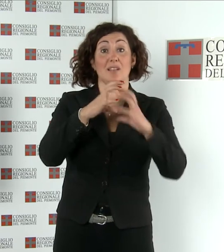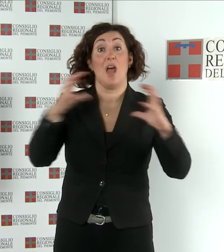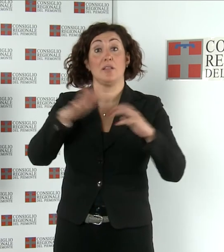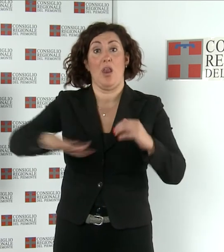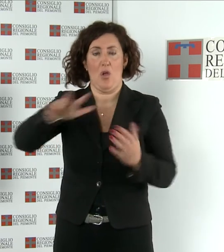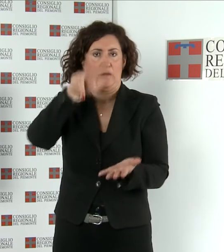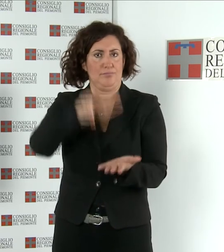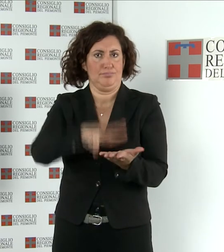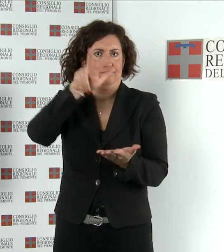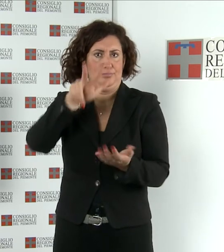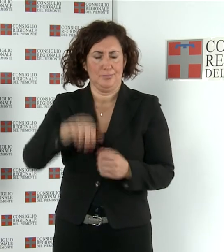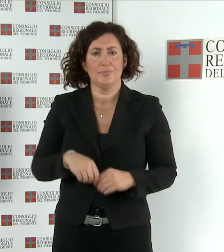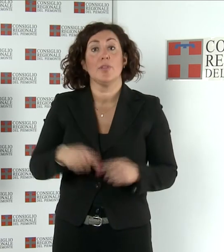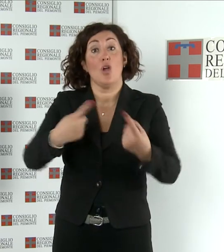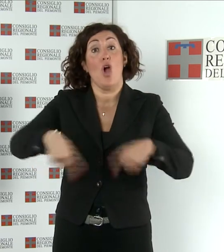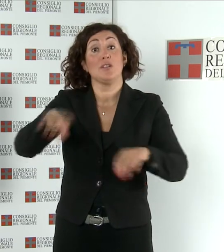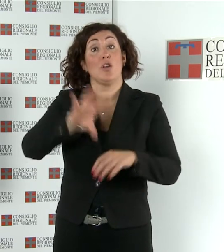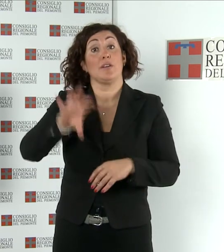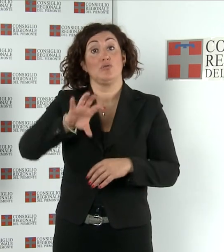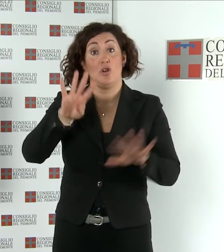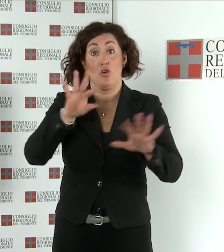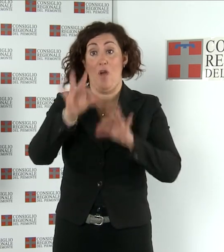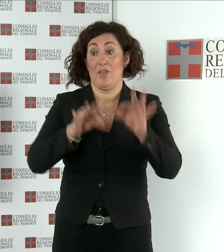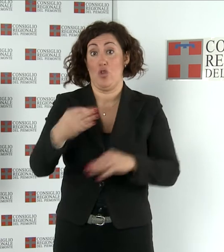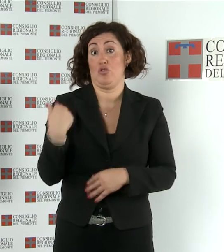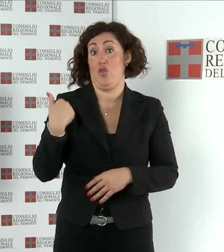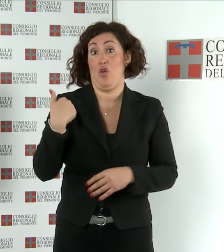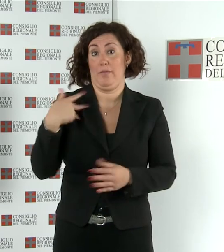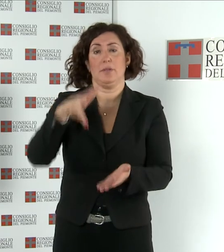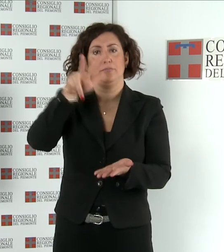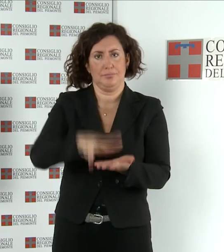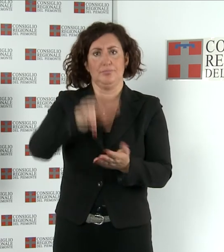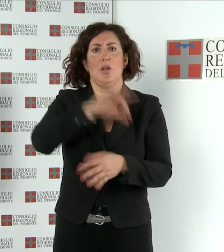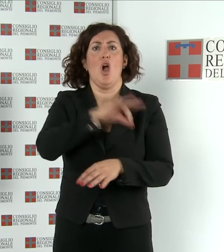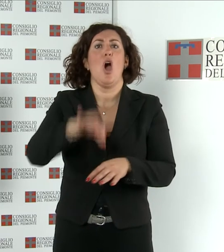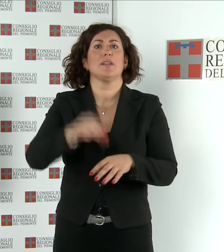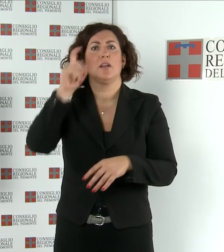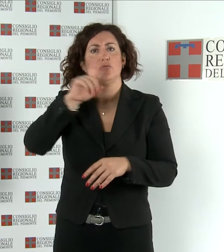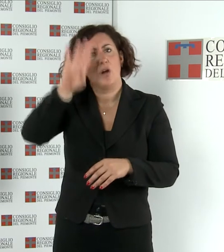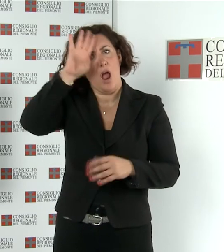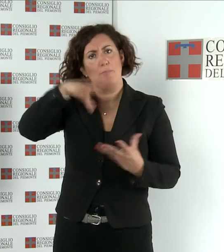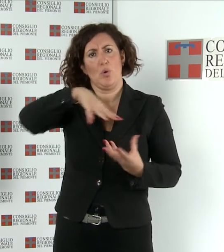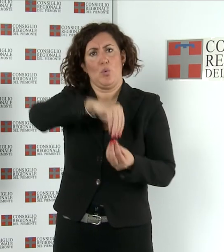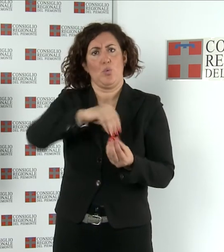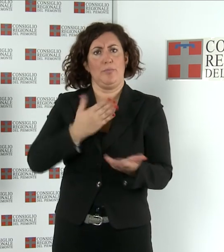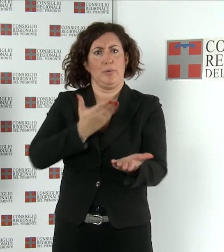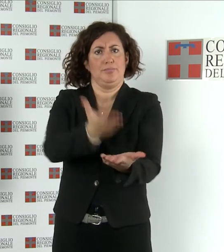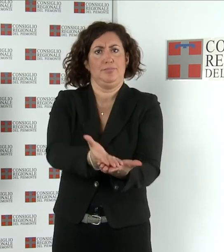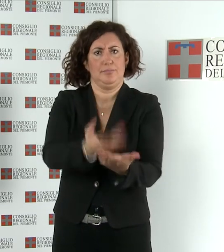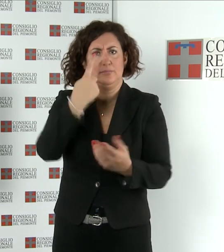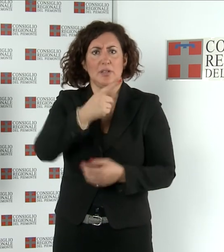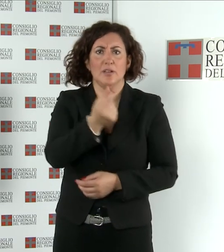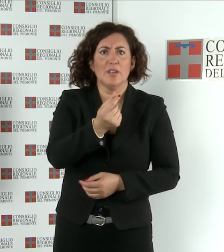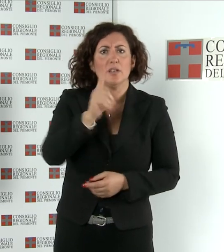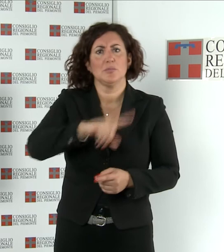Il Consiglio regionale ha approvato il 9 ottobre un ordine del giorno presentato dai capigruppo di maggioranza in materia di finanze e